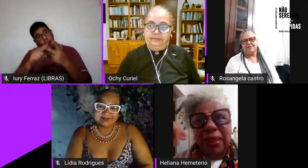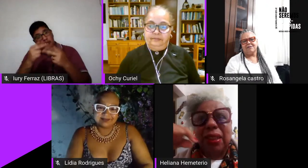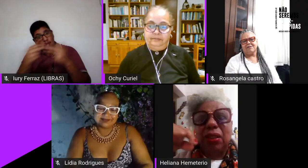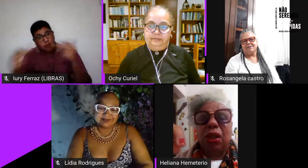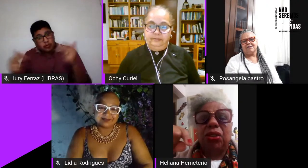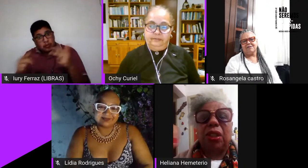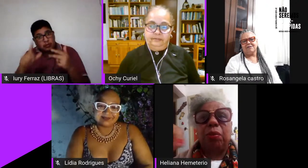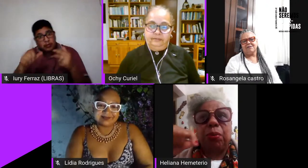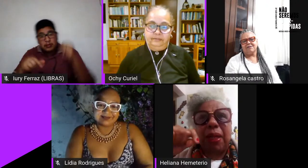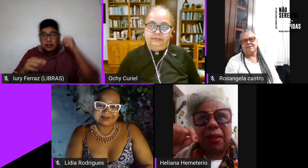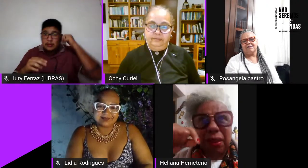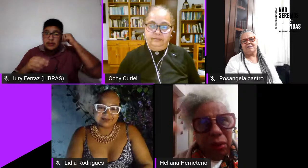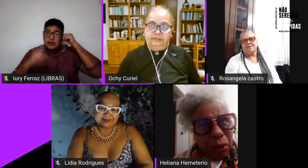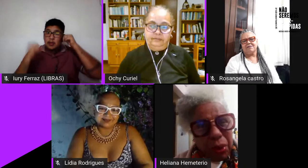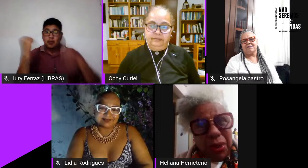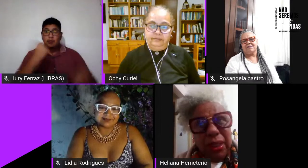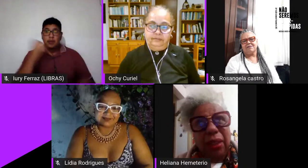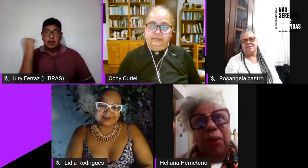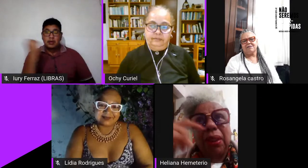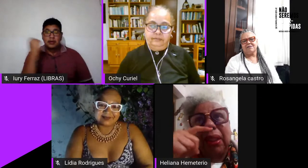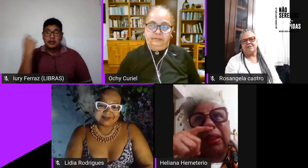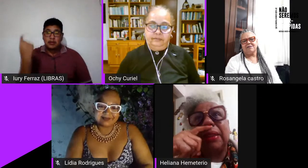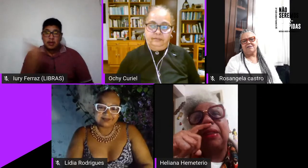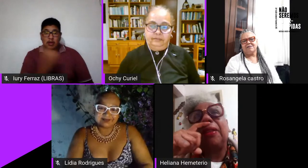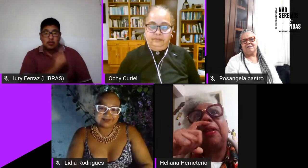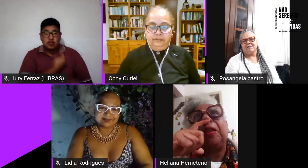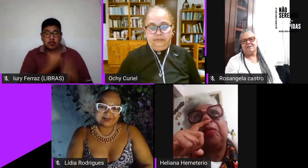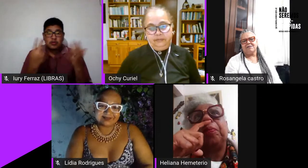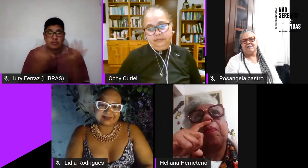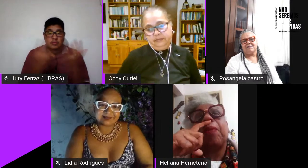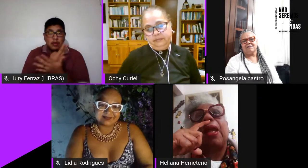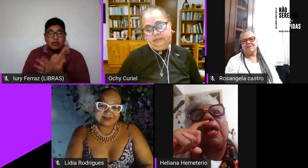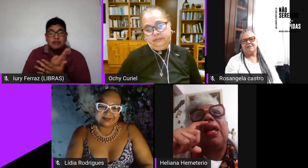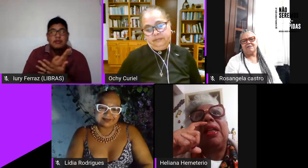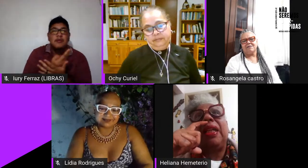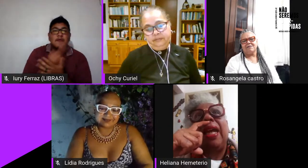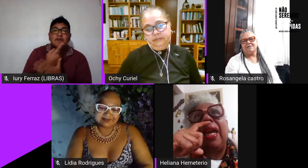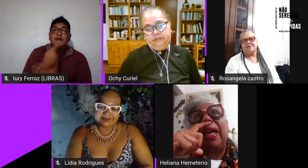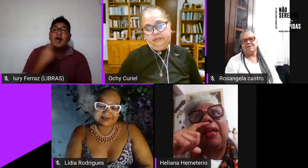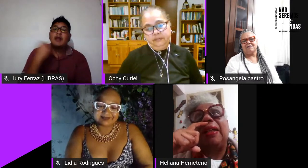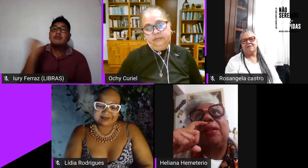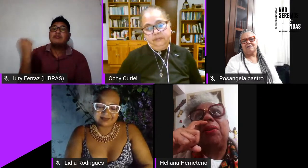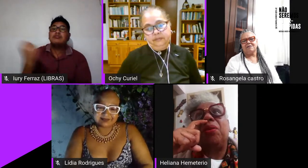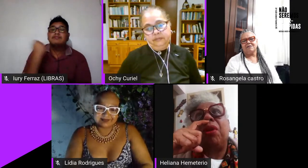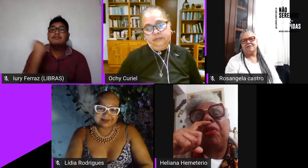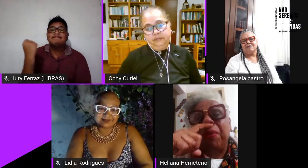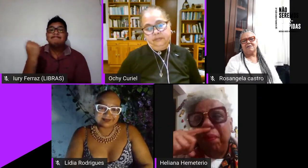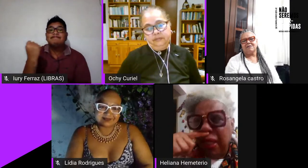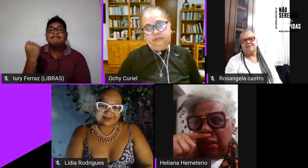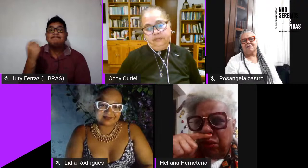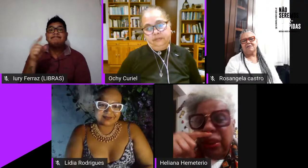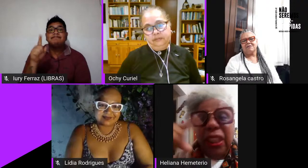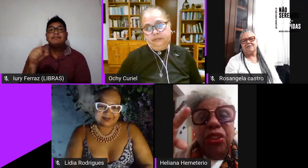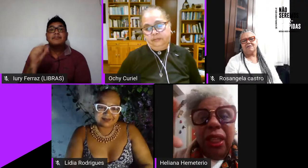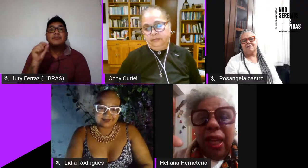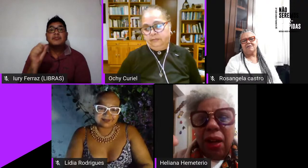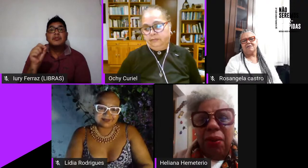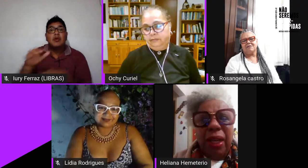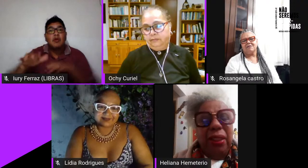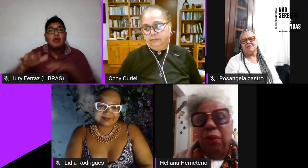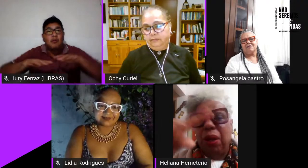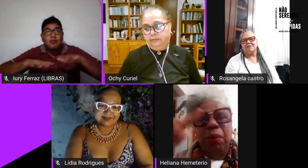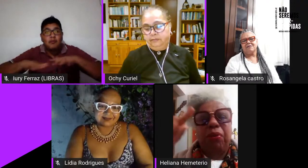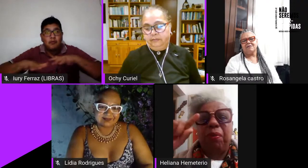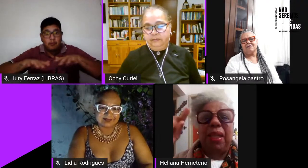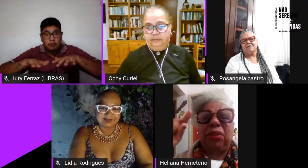uma crise que nós estamos passando que eu considero crise que é o movimento em geral